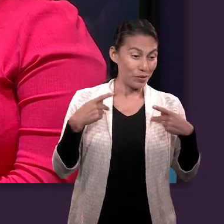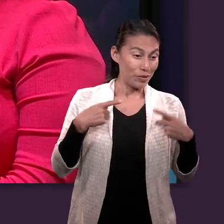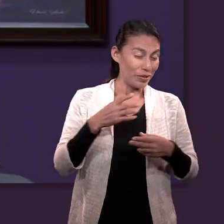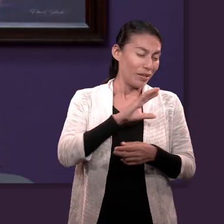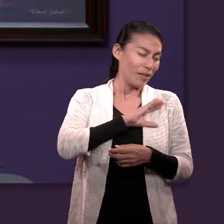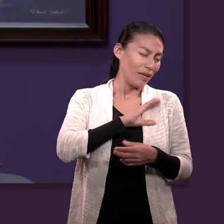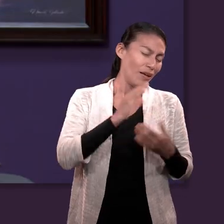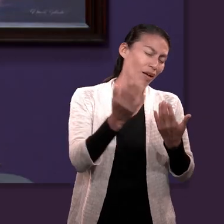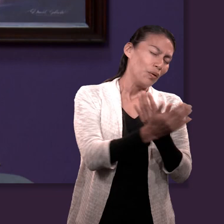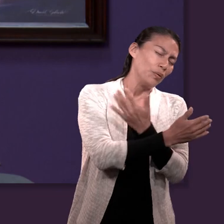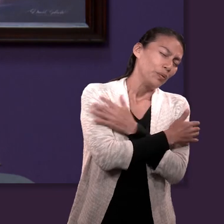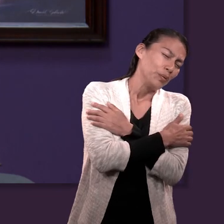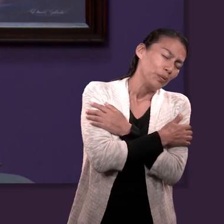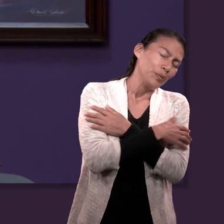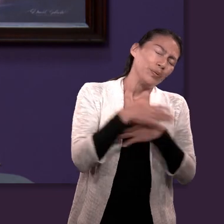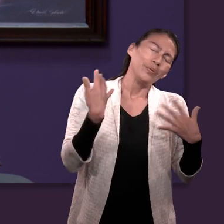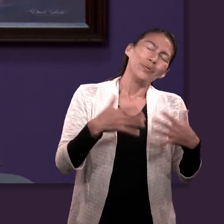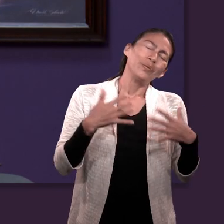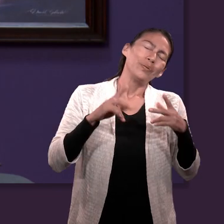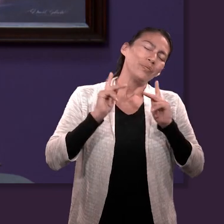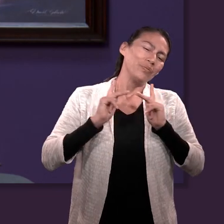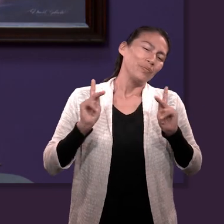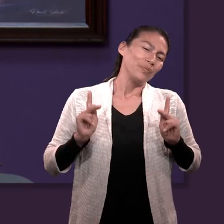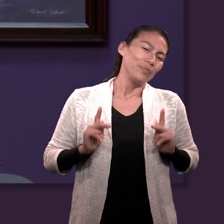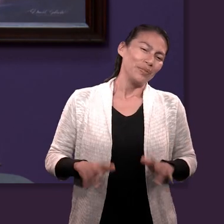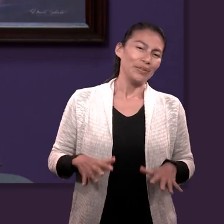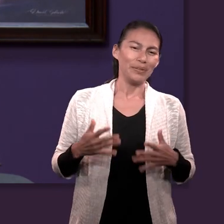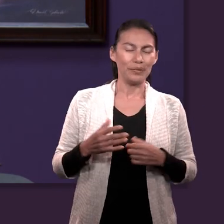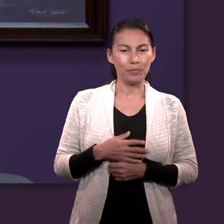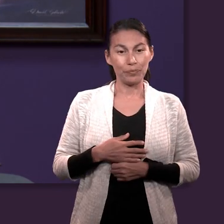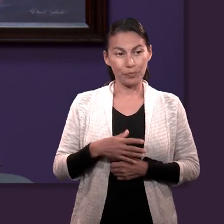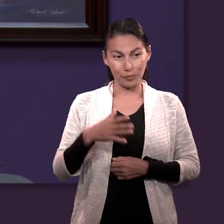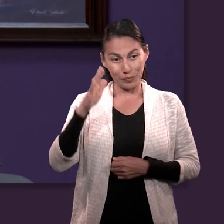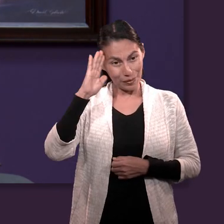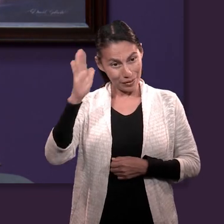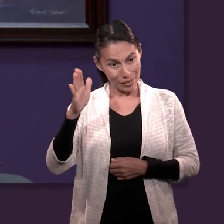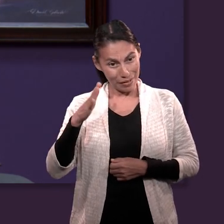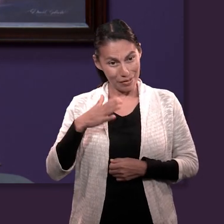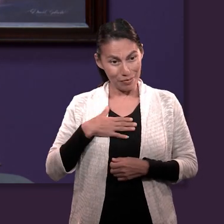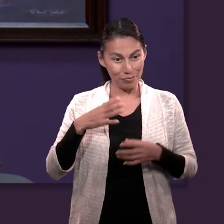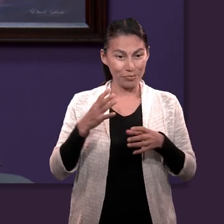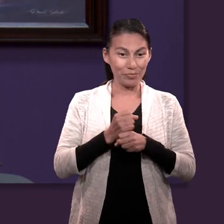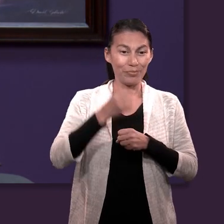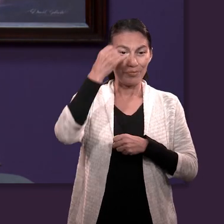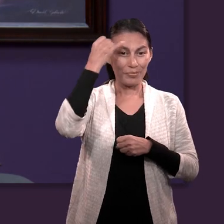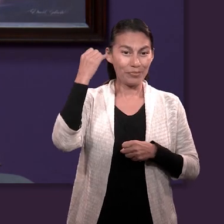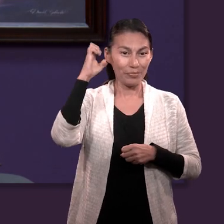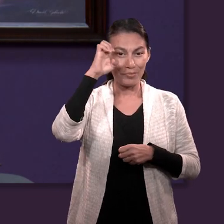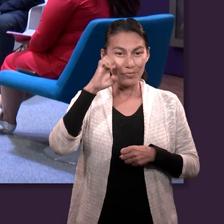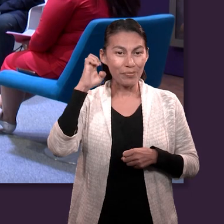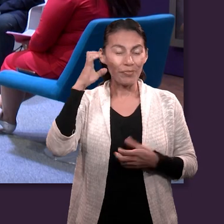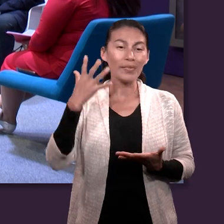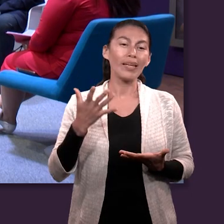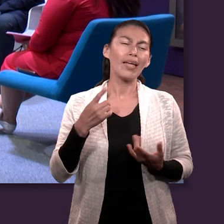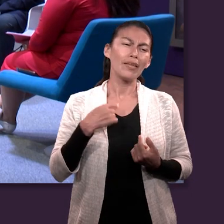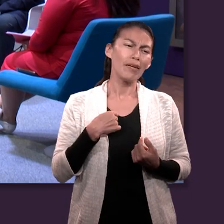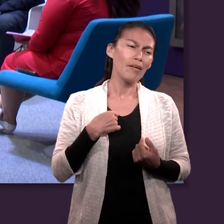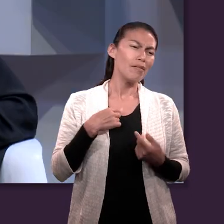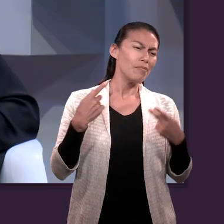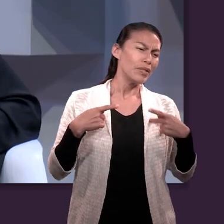Hola, ¿qué tal? Mi nombre es Jaime Alcántara. Una de las cosas que más disfruto es estar con mi familia. Muchas gracias y mi nombre